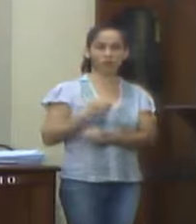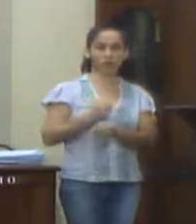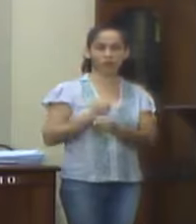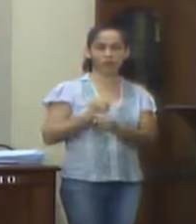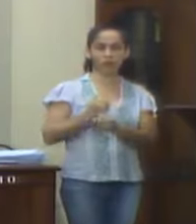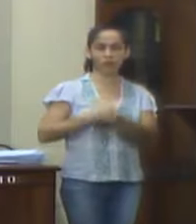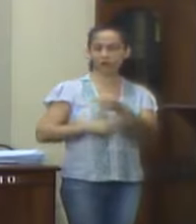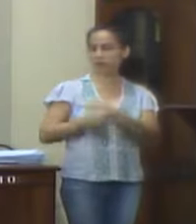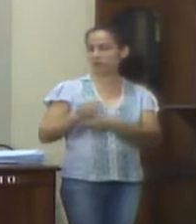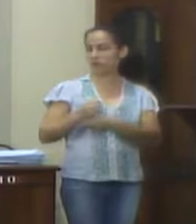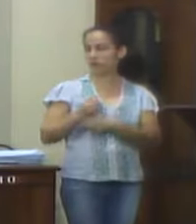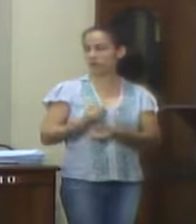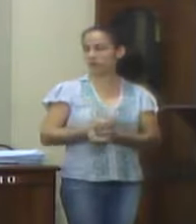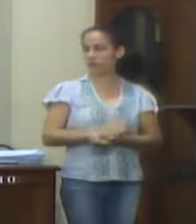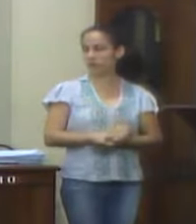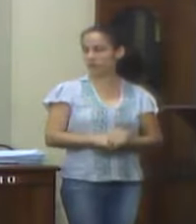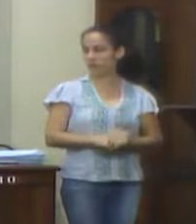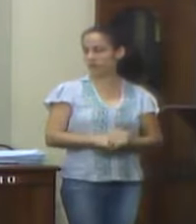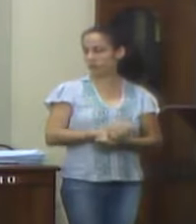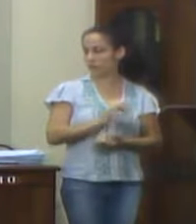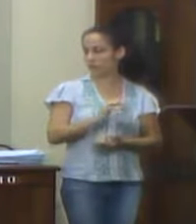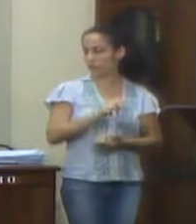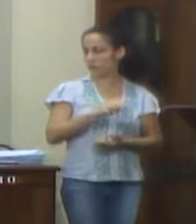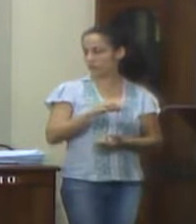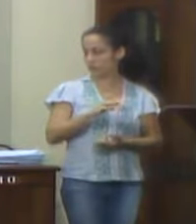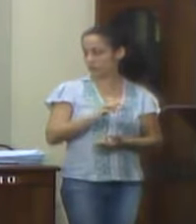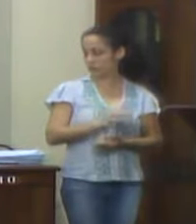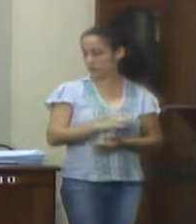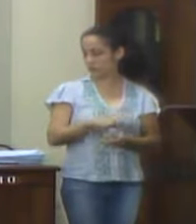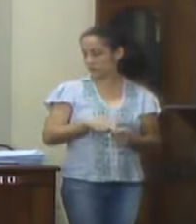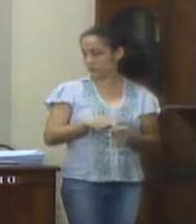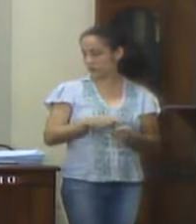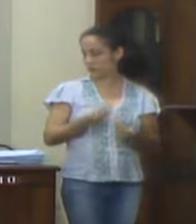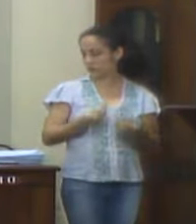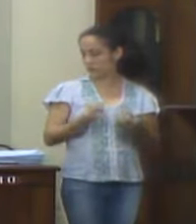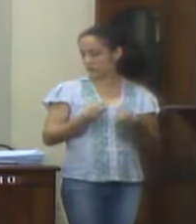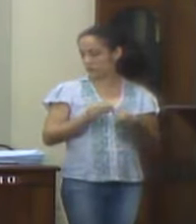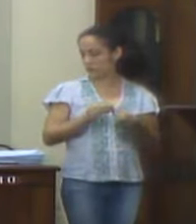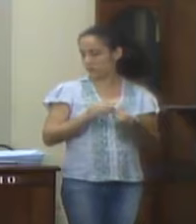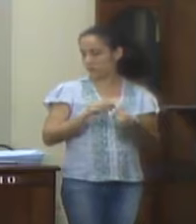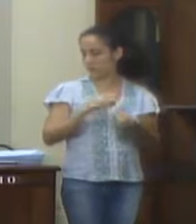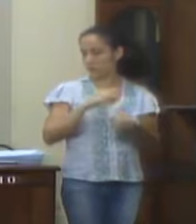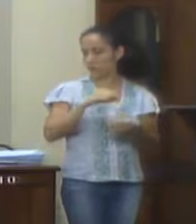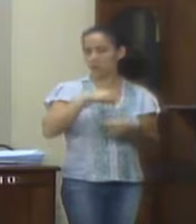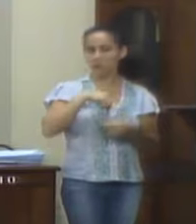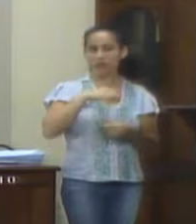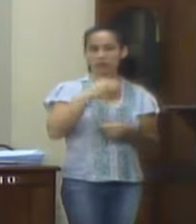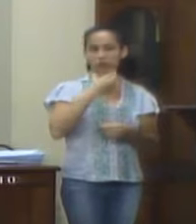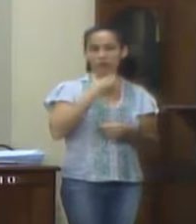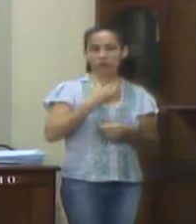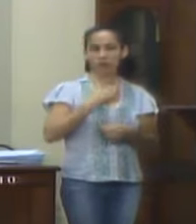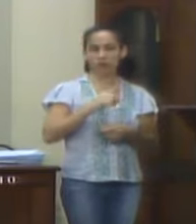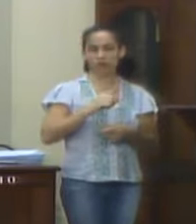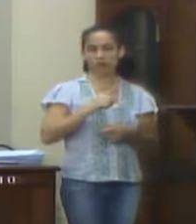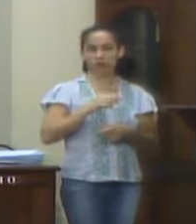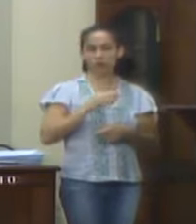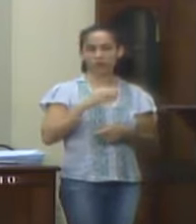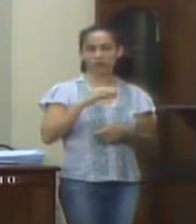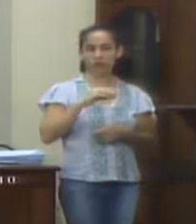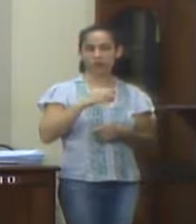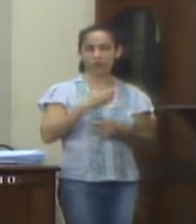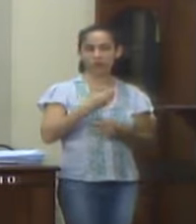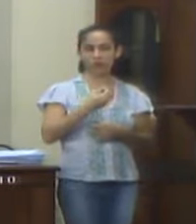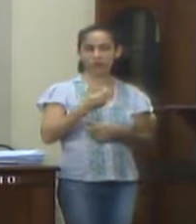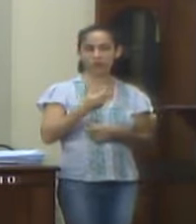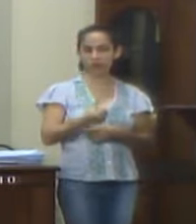decorrentes de despesas Fundeb, cujo fato gerador foi dezembro de 2016, não se prestam